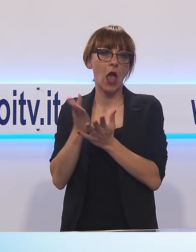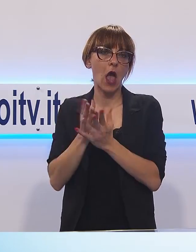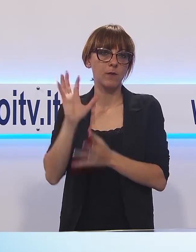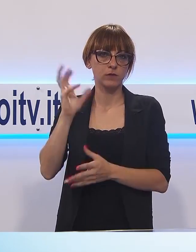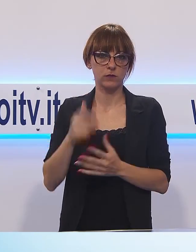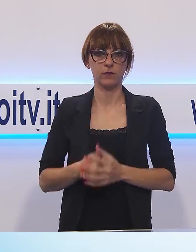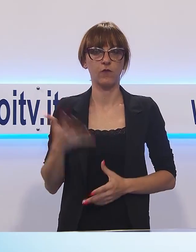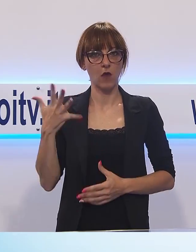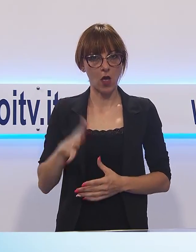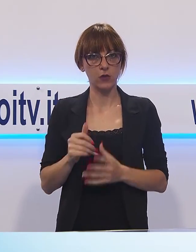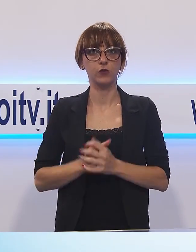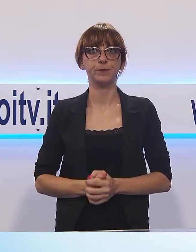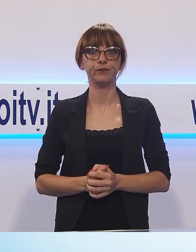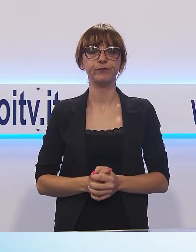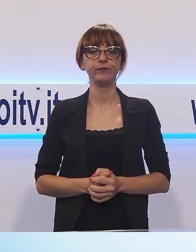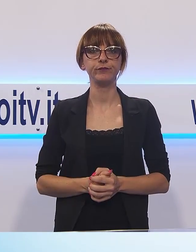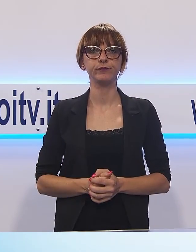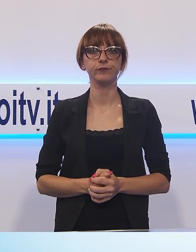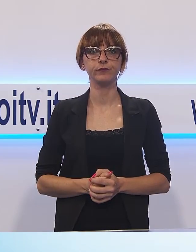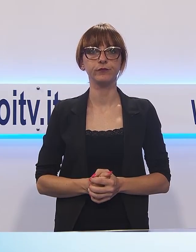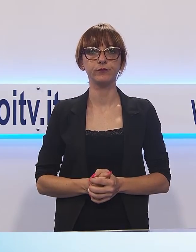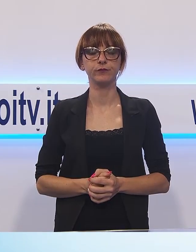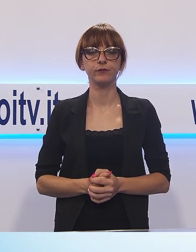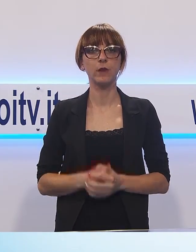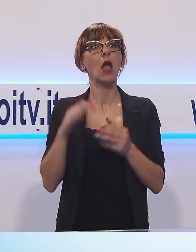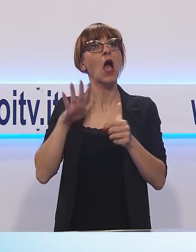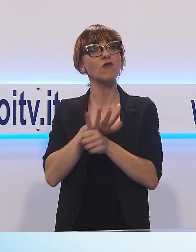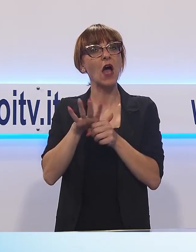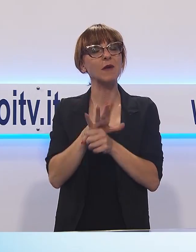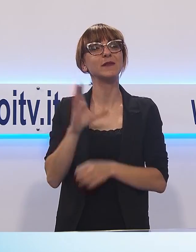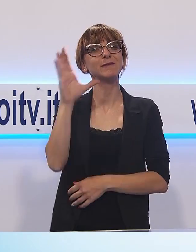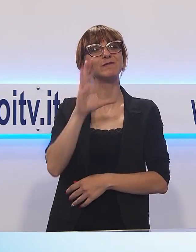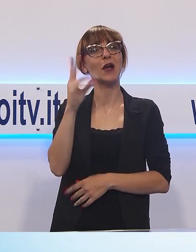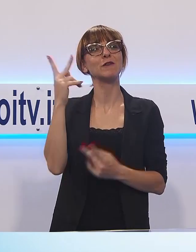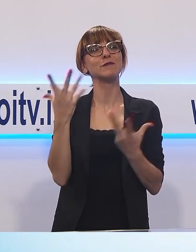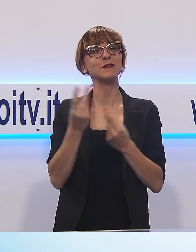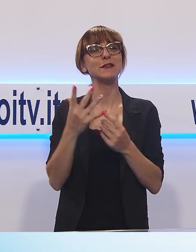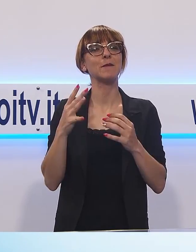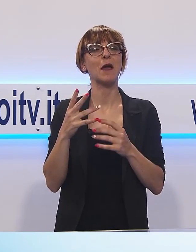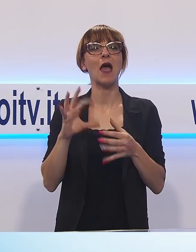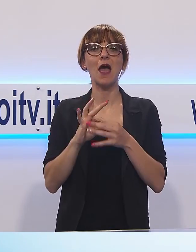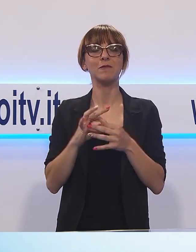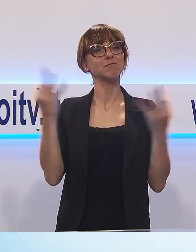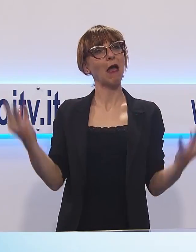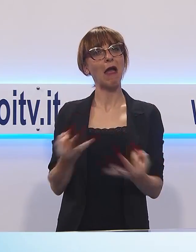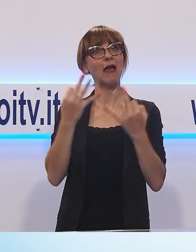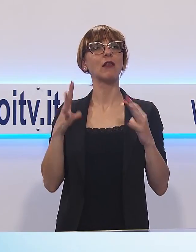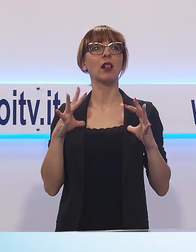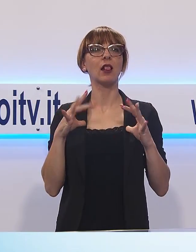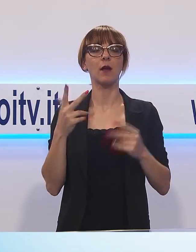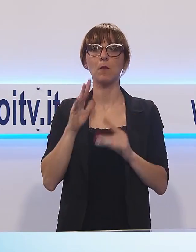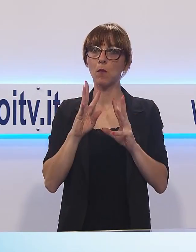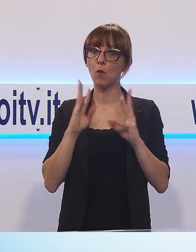tranquilla mattinata estiva sul Baluardo San Regolo. La famiglia, in vacanza a Lucca con alcuni amici, stava passeggiando sulle mura.